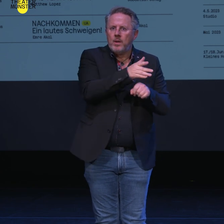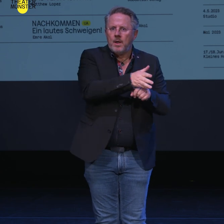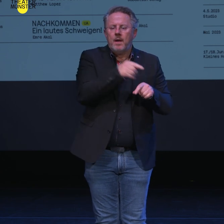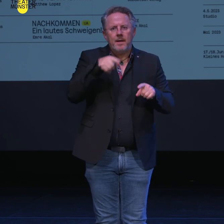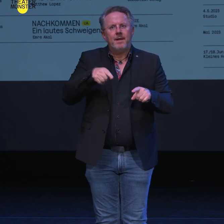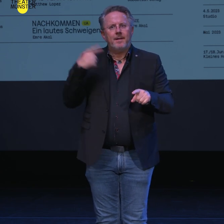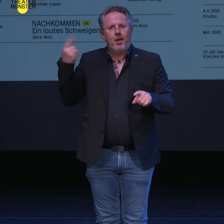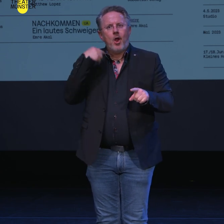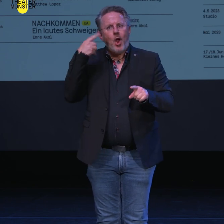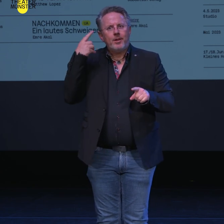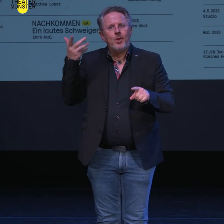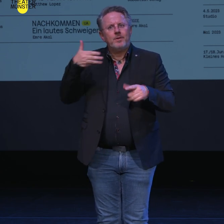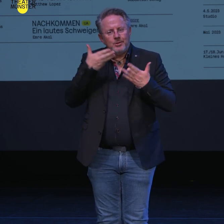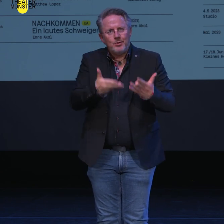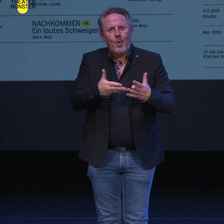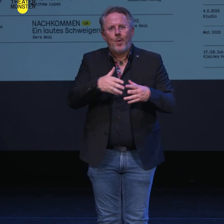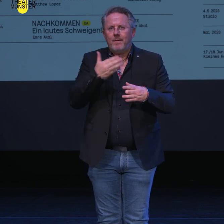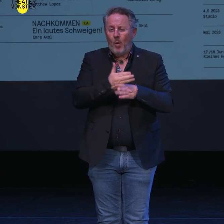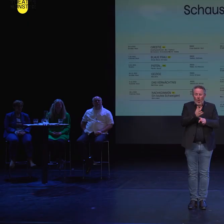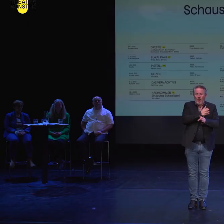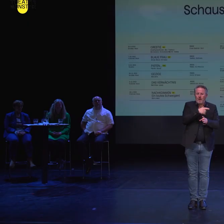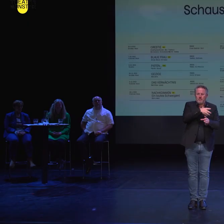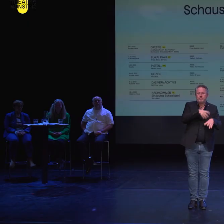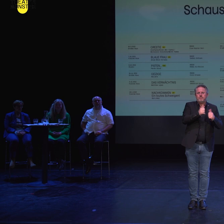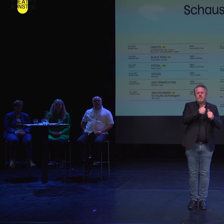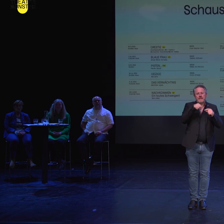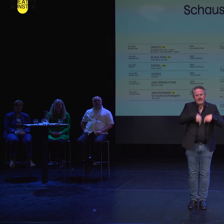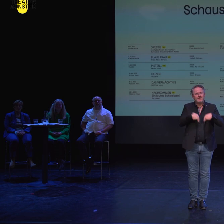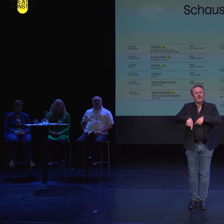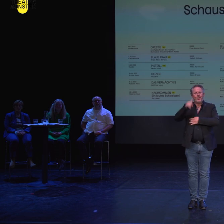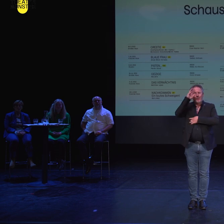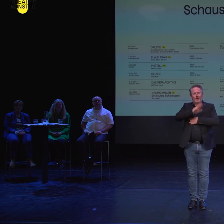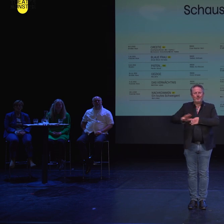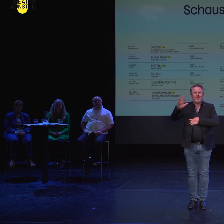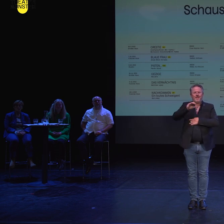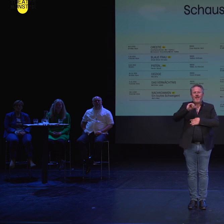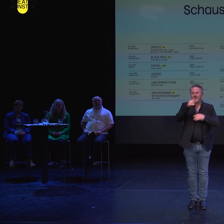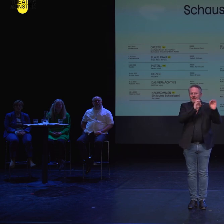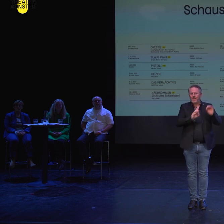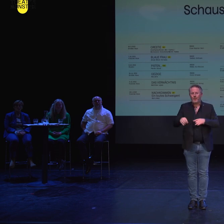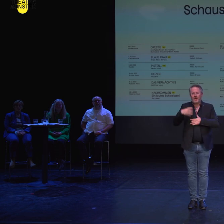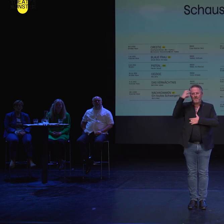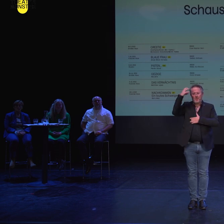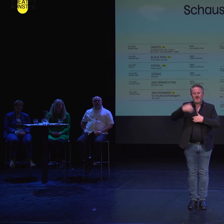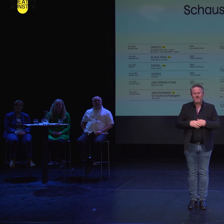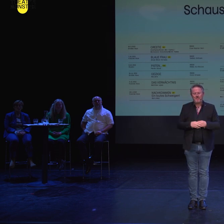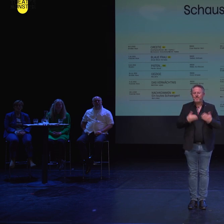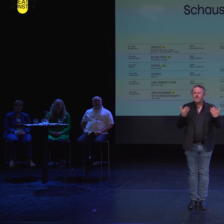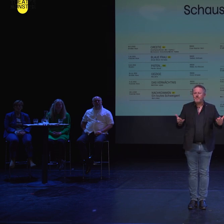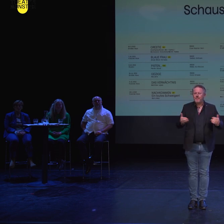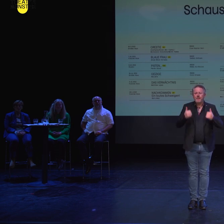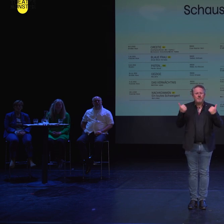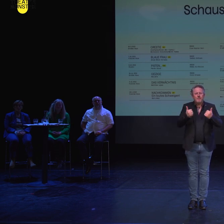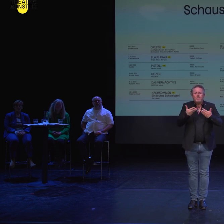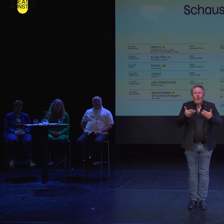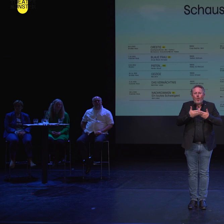Londoner Westend und verspricht es jetzt auch hier in Deutschland zu werden, nach der deutschsprachigen Ersterführung in München. Es ist ein groß